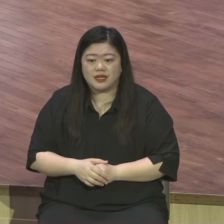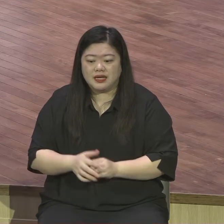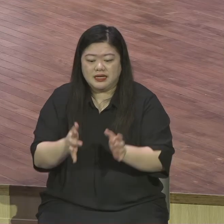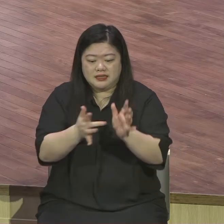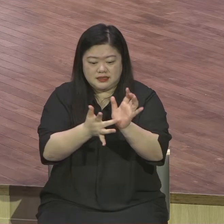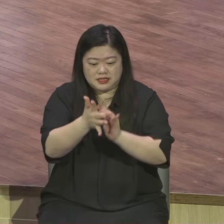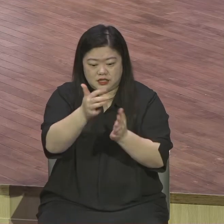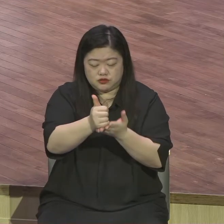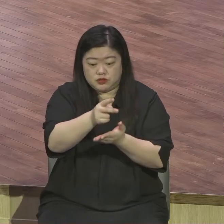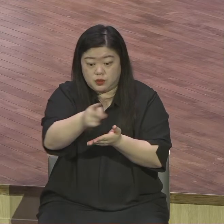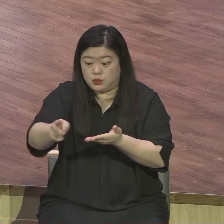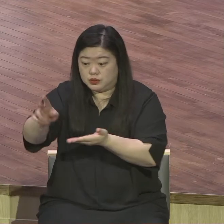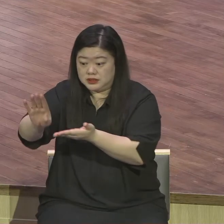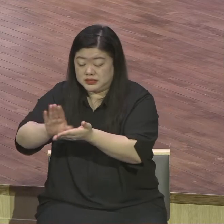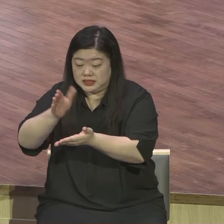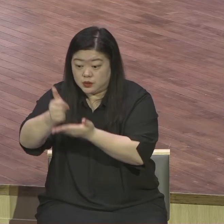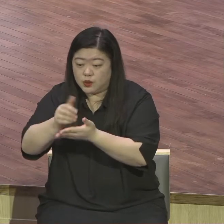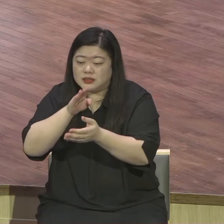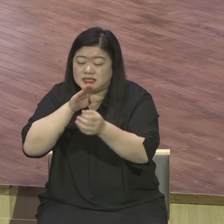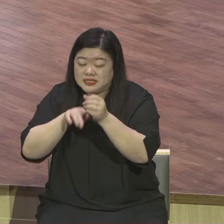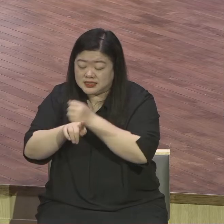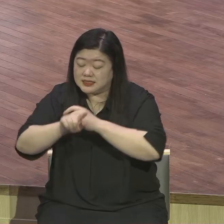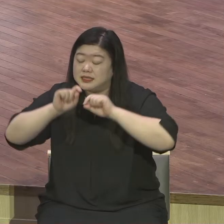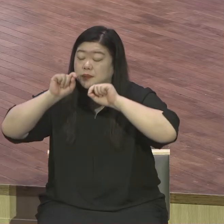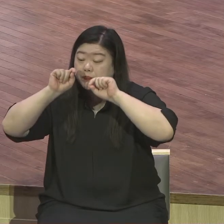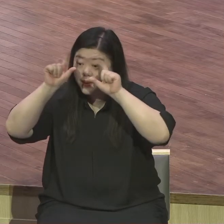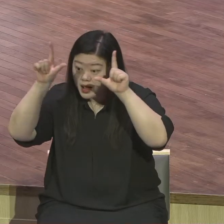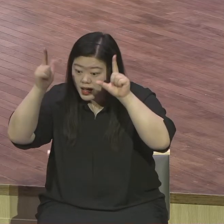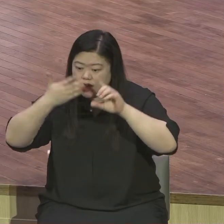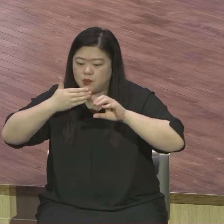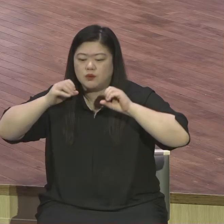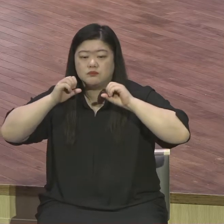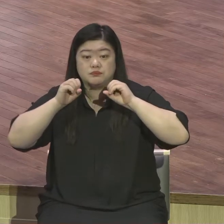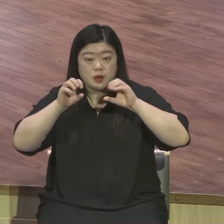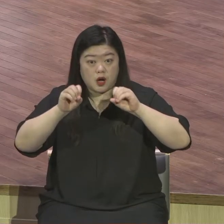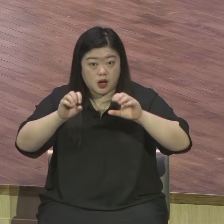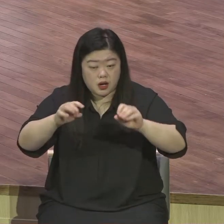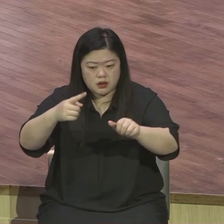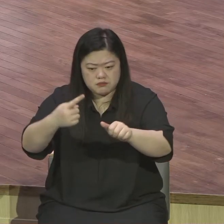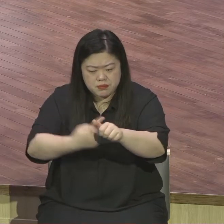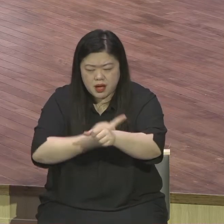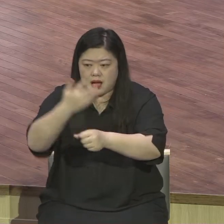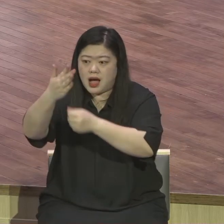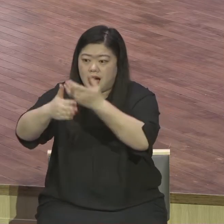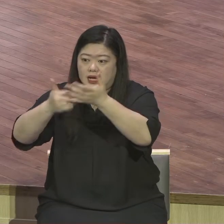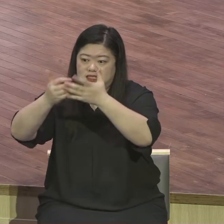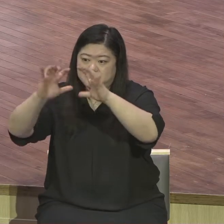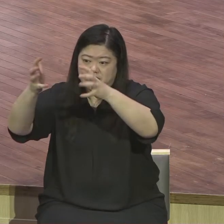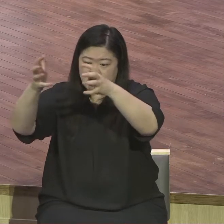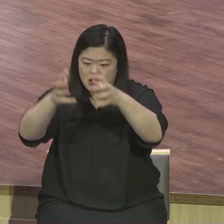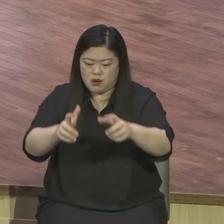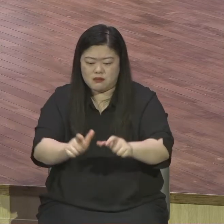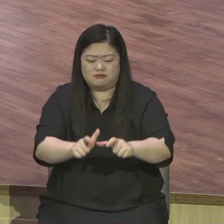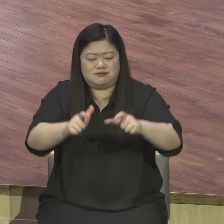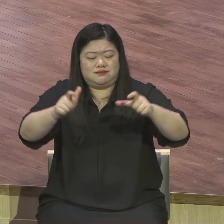복음의 참 진리가 정거되고 하나님 나라가 확장되는 것을 되돌아보면서 바울이 이런 고백을 합니다